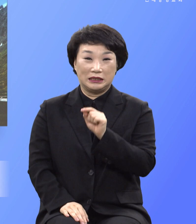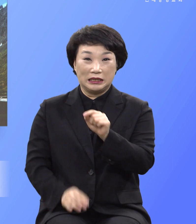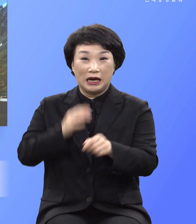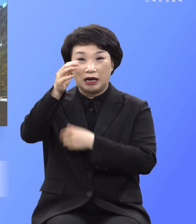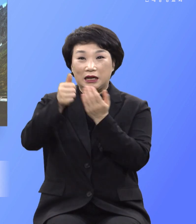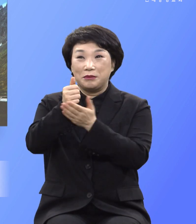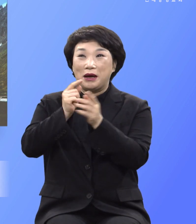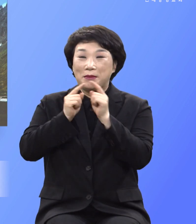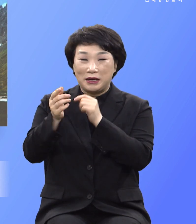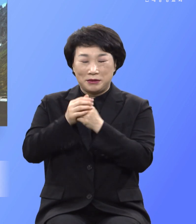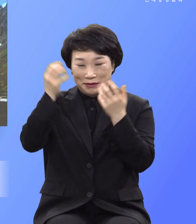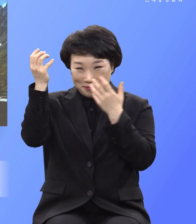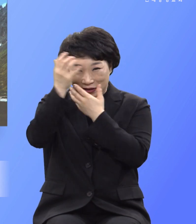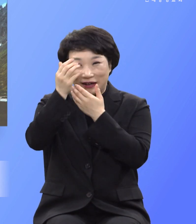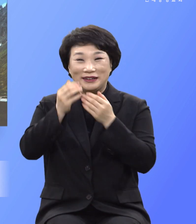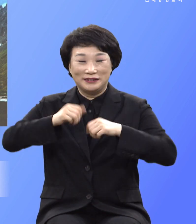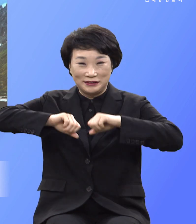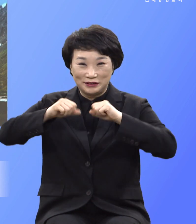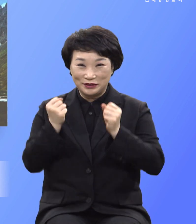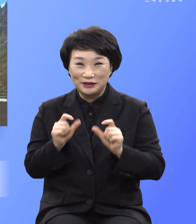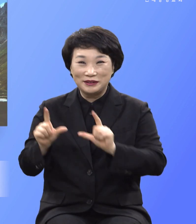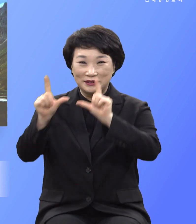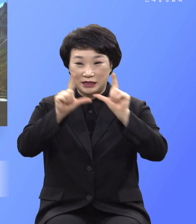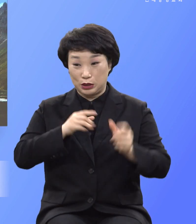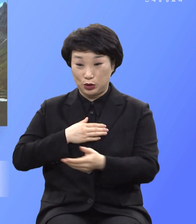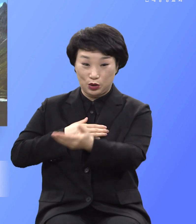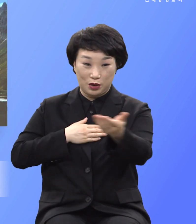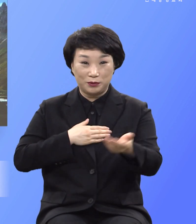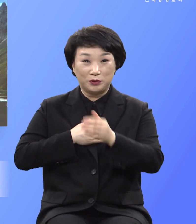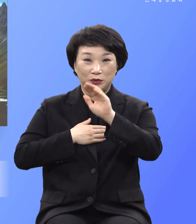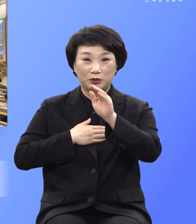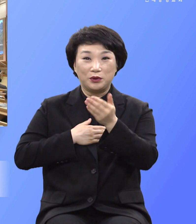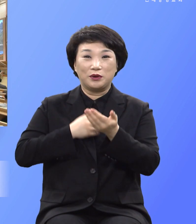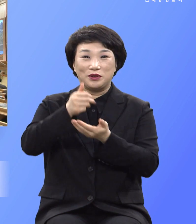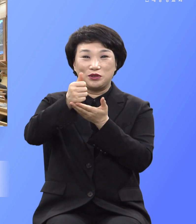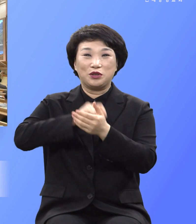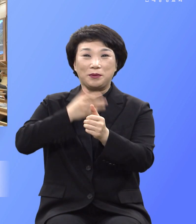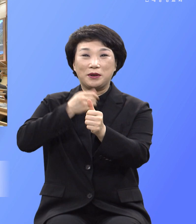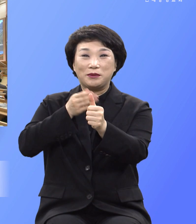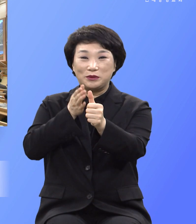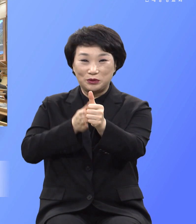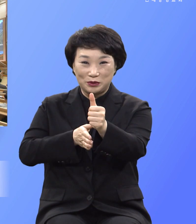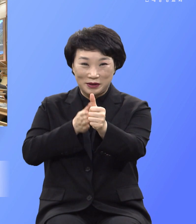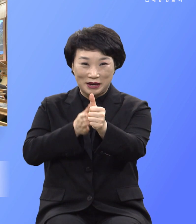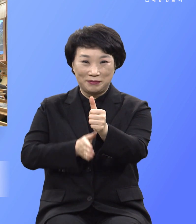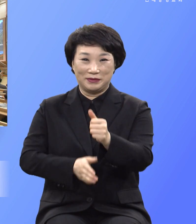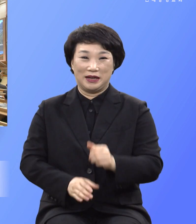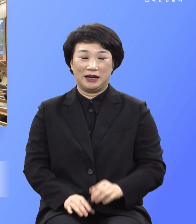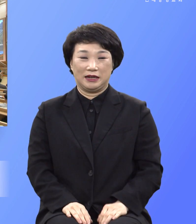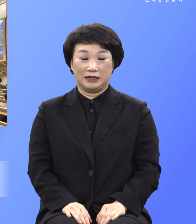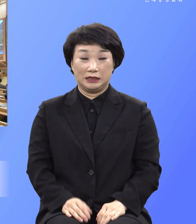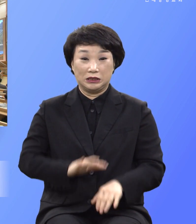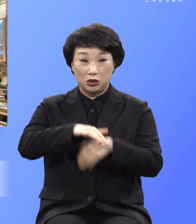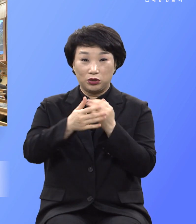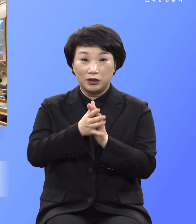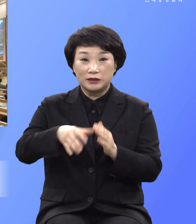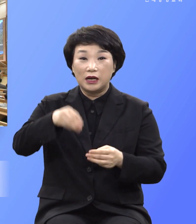미쳐서 사는 여러분이기를 주님의 이름으로 축복합니다 아멘 창세기 3장 4절